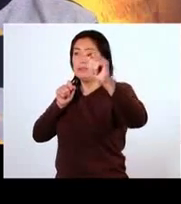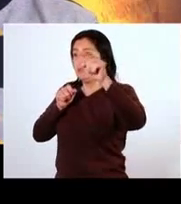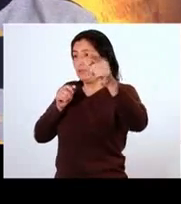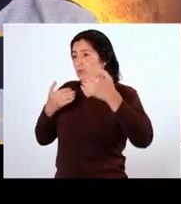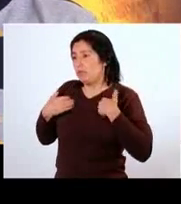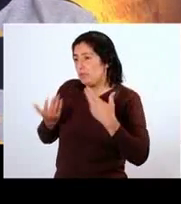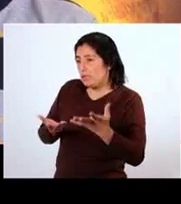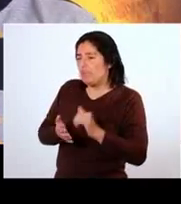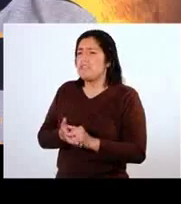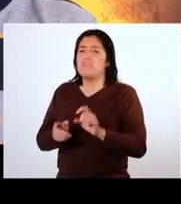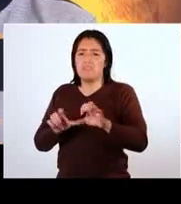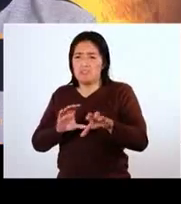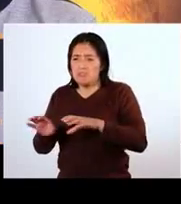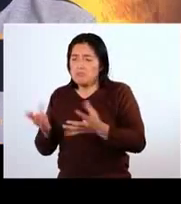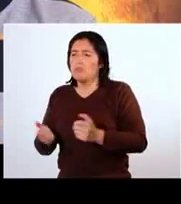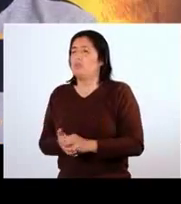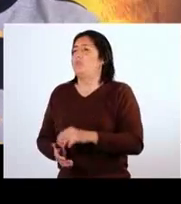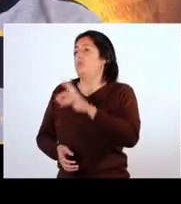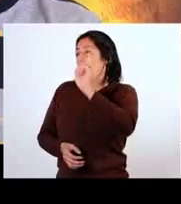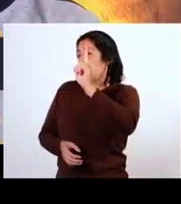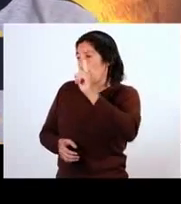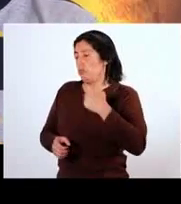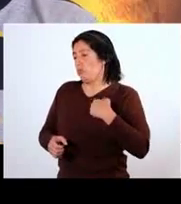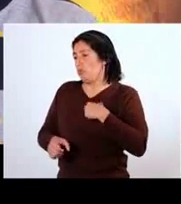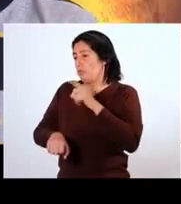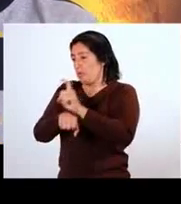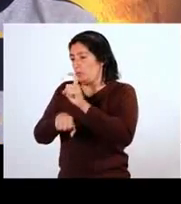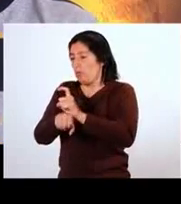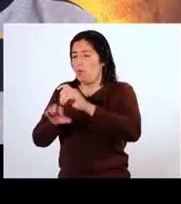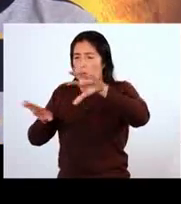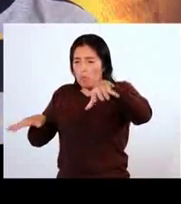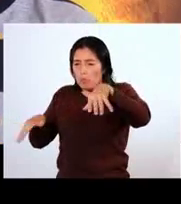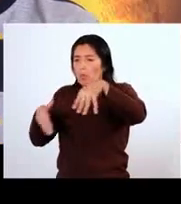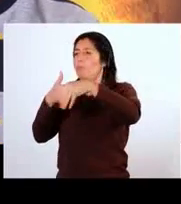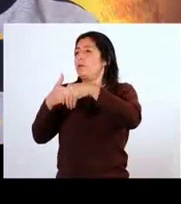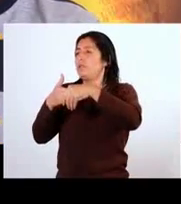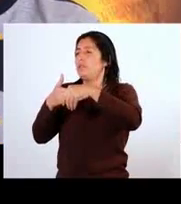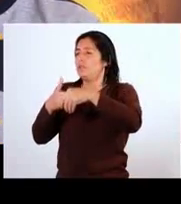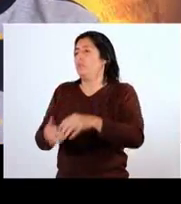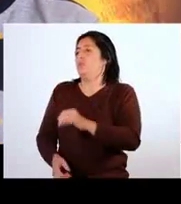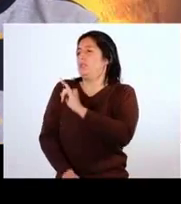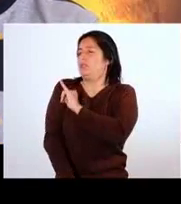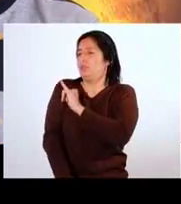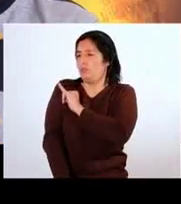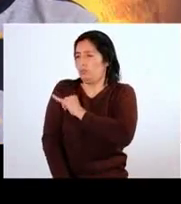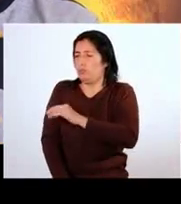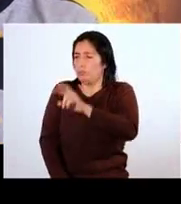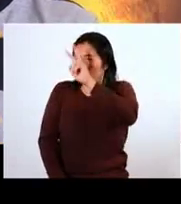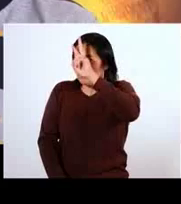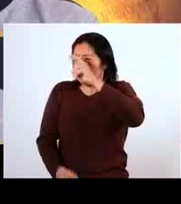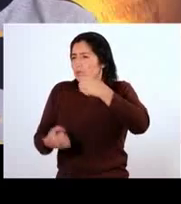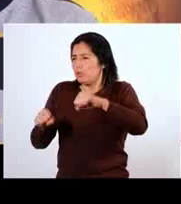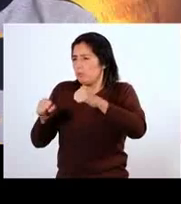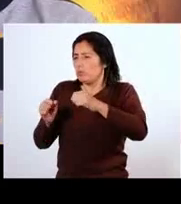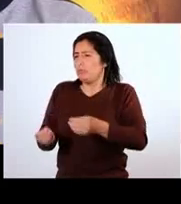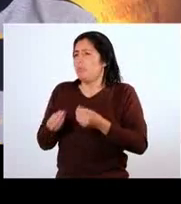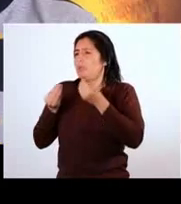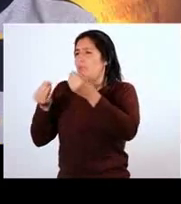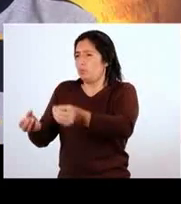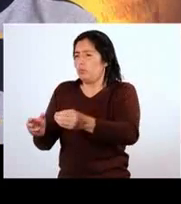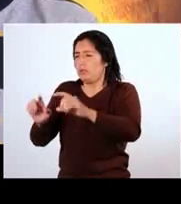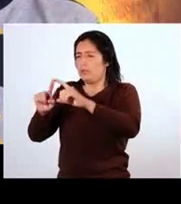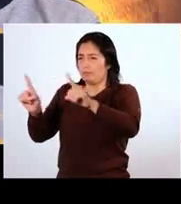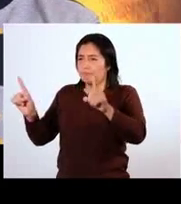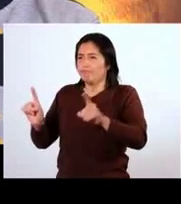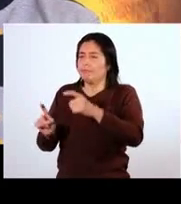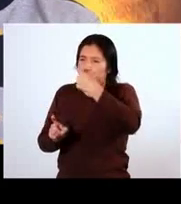Entonces, nuestros profesores han sido formados por nosotros, firmamos un convenio con el Instituto Perono del Deporte para poder otorgar títulos como entrenadores deportivos.